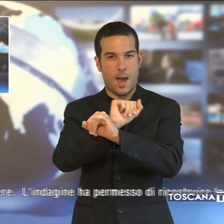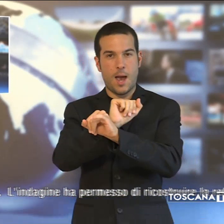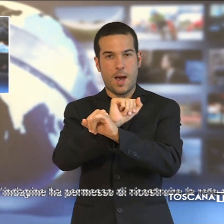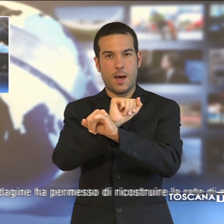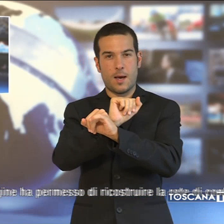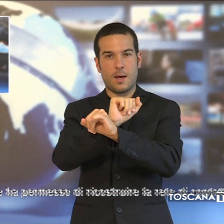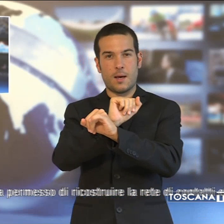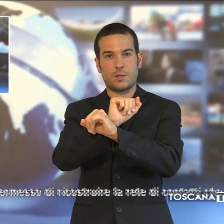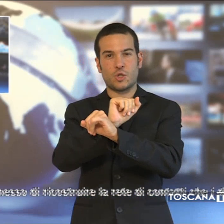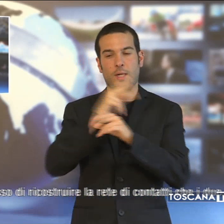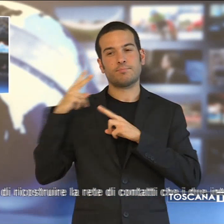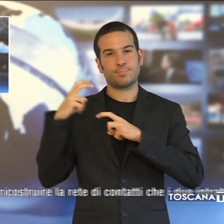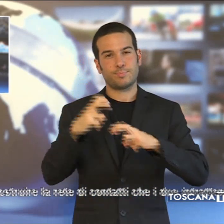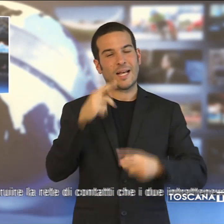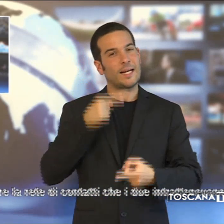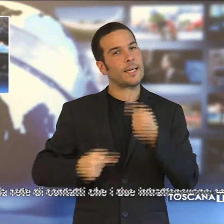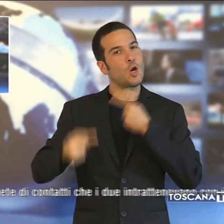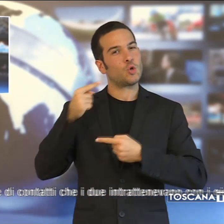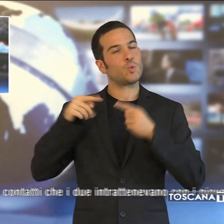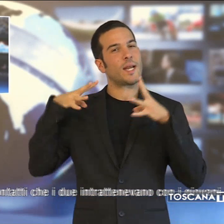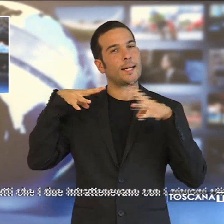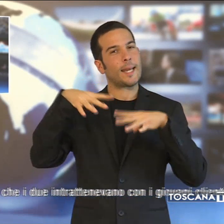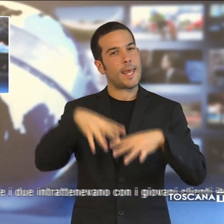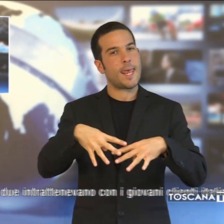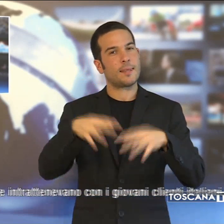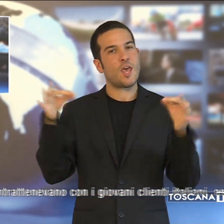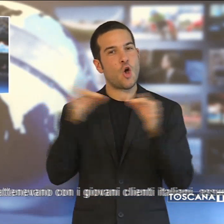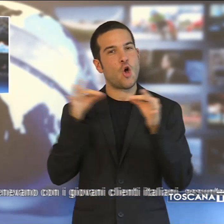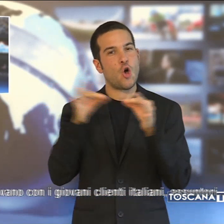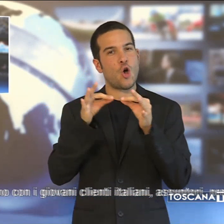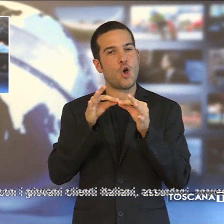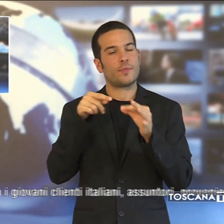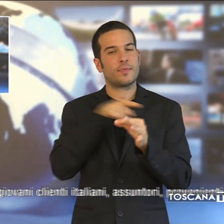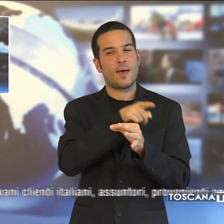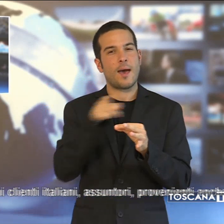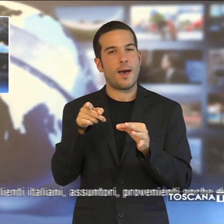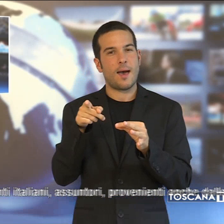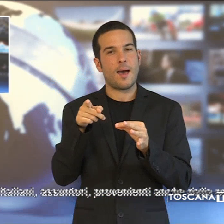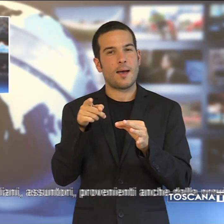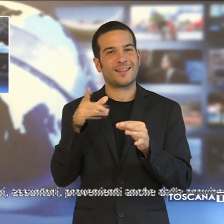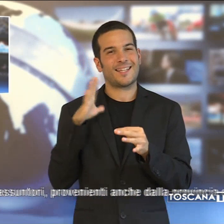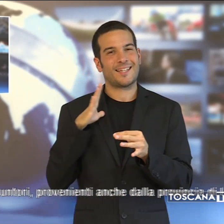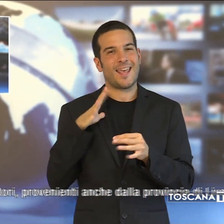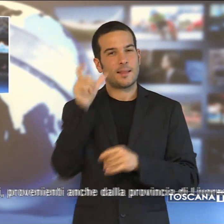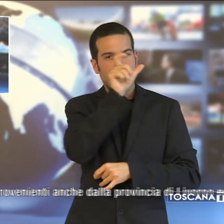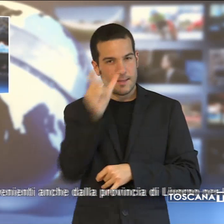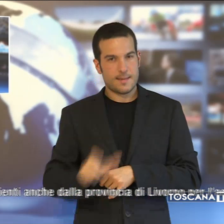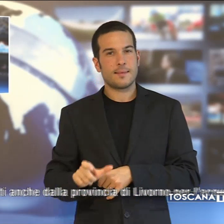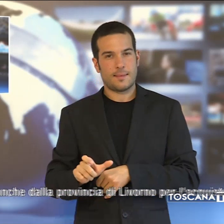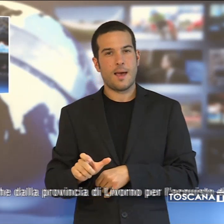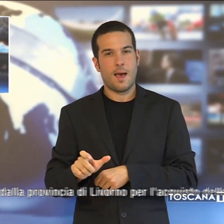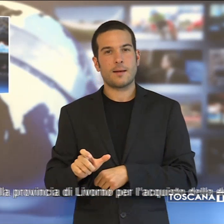'indagine ha permesso di ricostruire la rete di contatti che due intrattenevano con i giovani clienti italiani assuntori